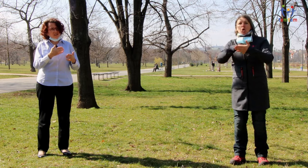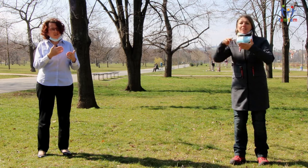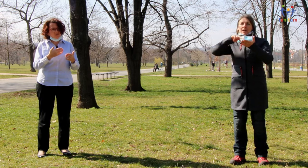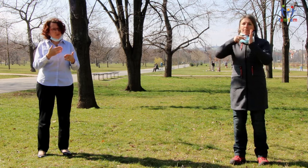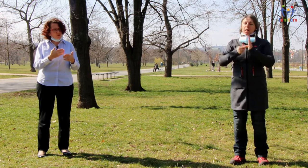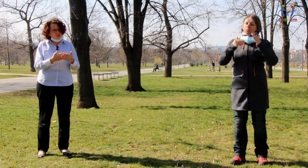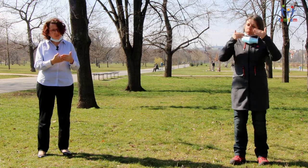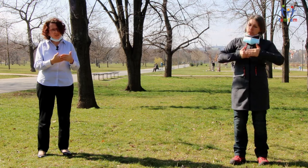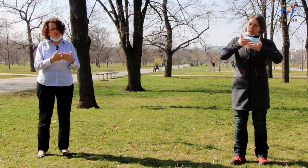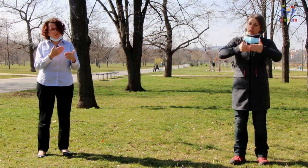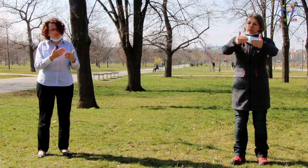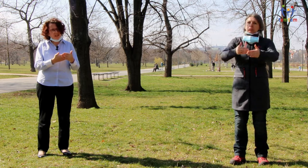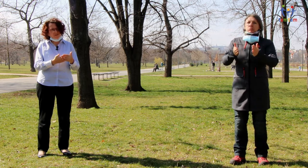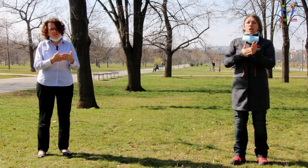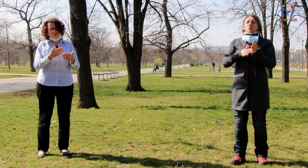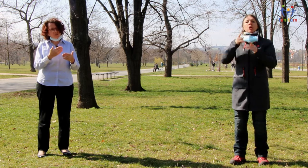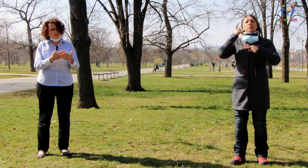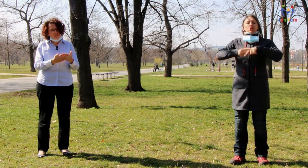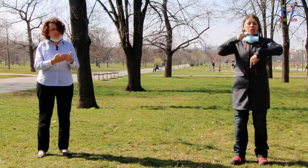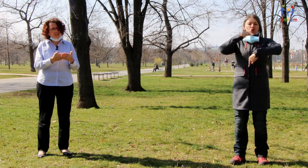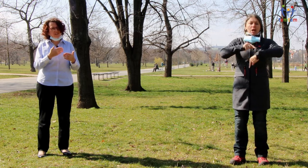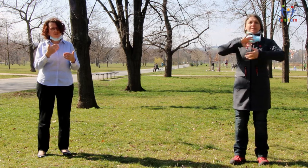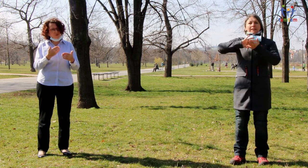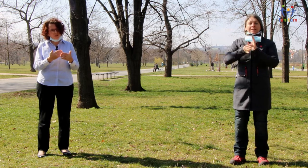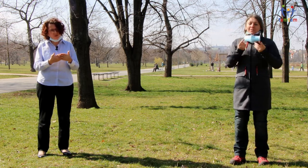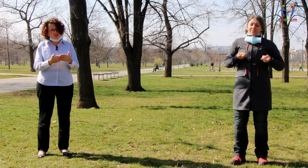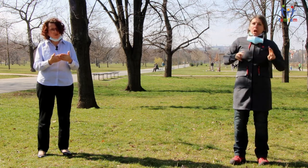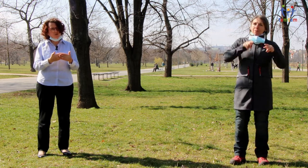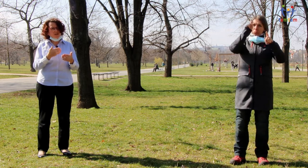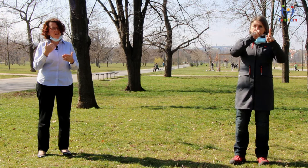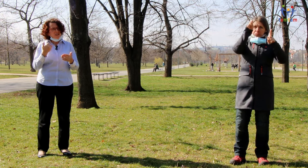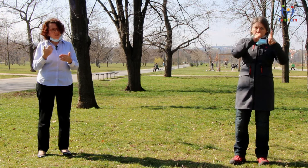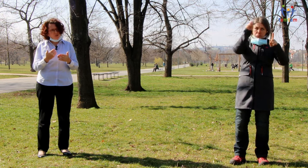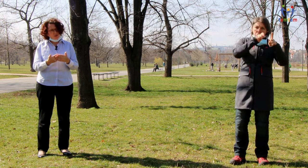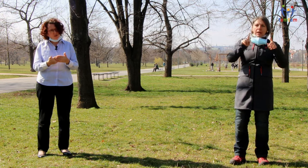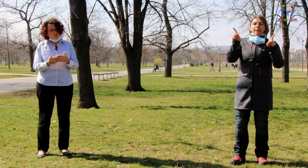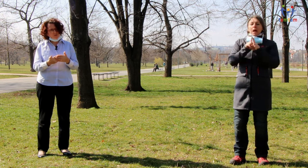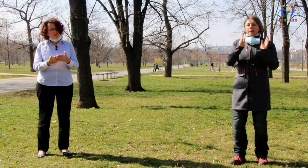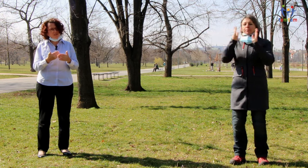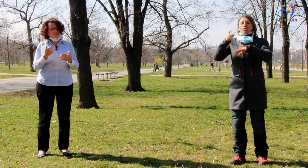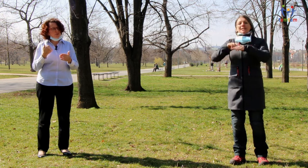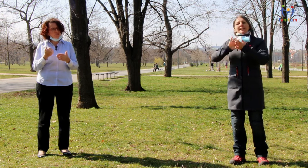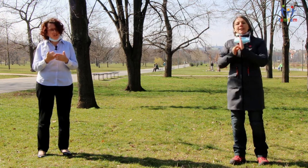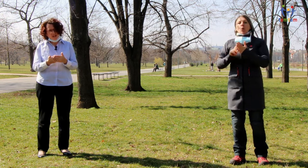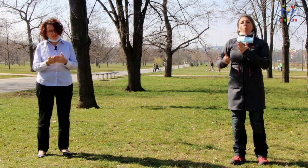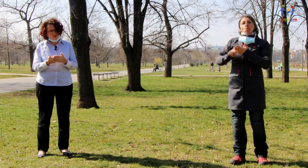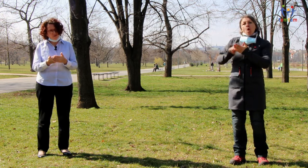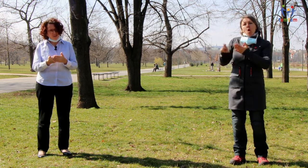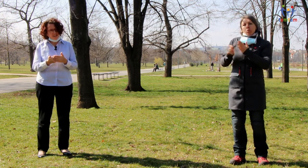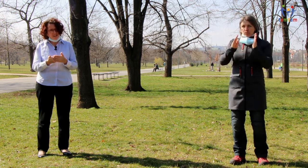hodiny, kdy budete vstávat, kdy budete snídat, kdy se budete věnovat škole, kdy budete odpočívat, kdy budete hrát deskové hry